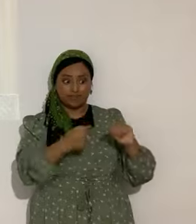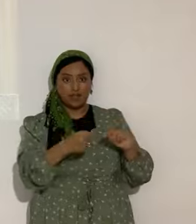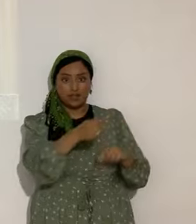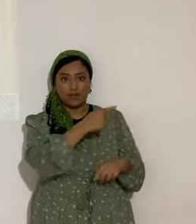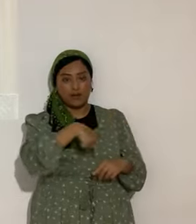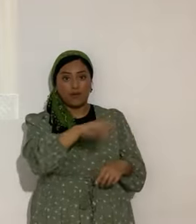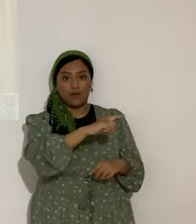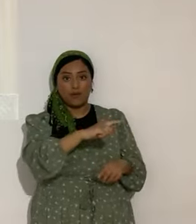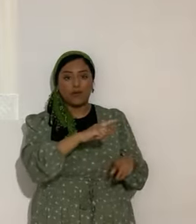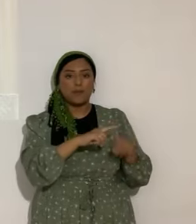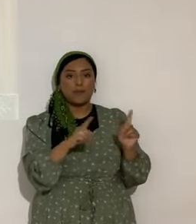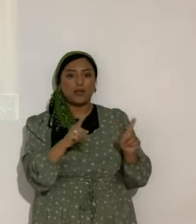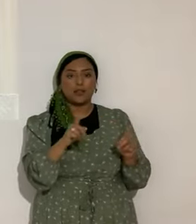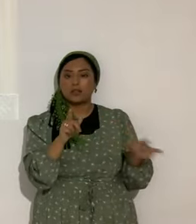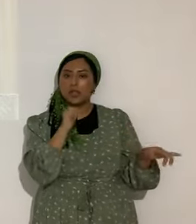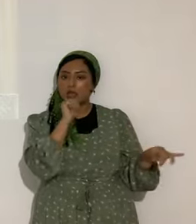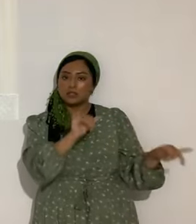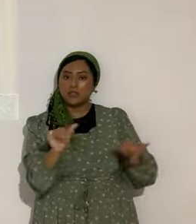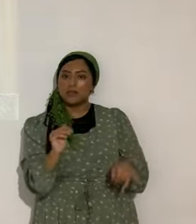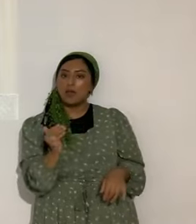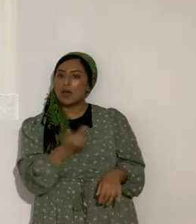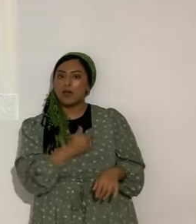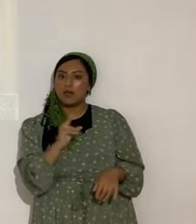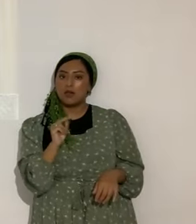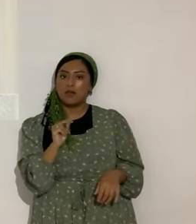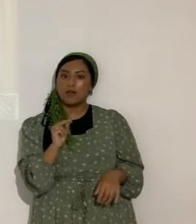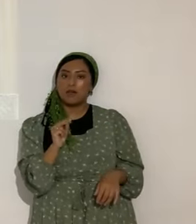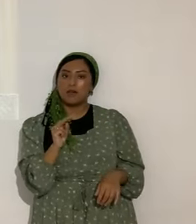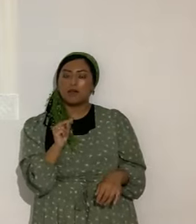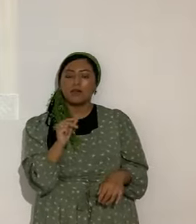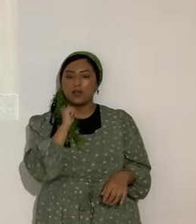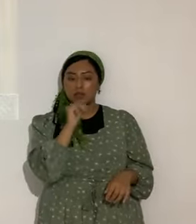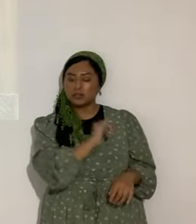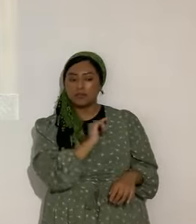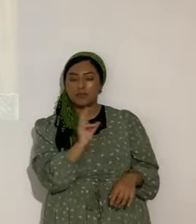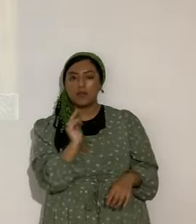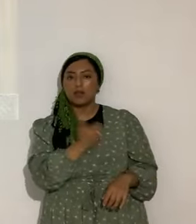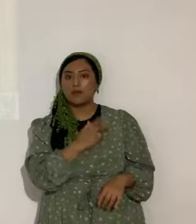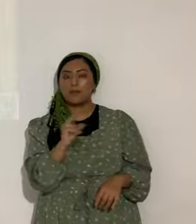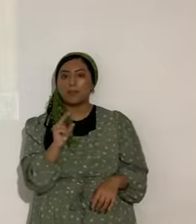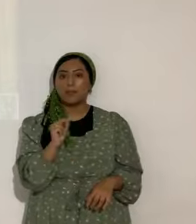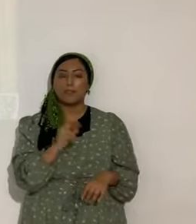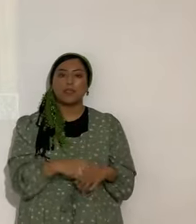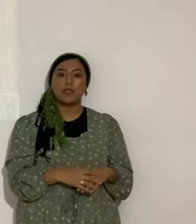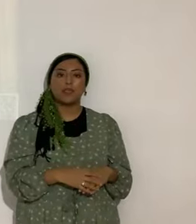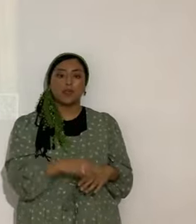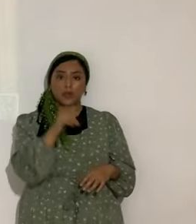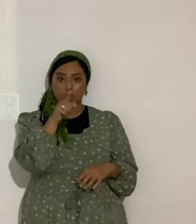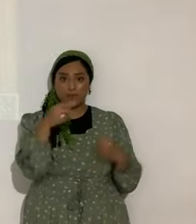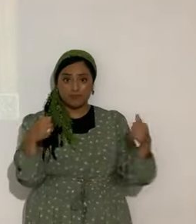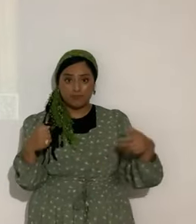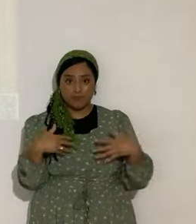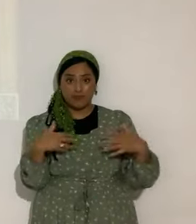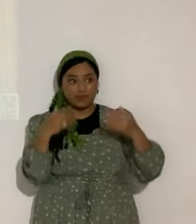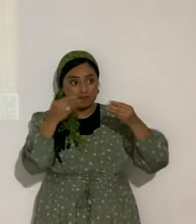Pero no es nuestro caso. Alguno, o sea, no, no es nuestro caso. Entonces, ¿te da miedo testificar de Yahshua?